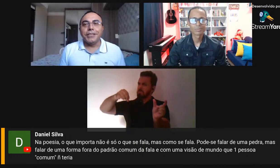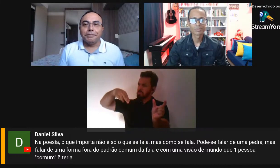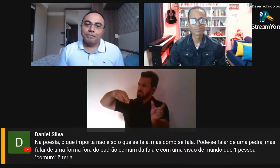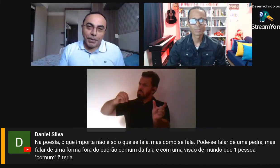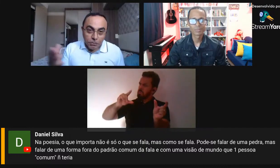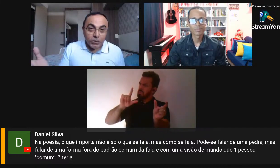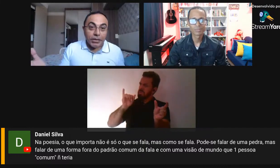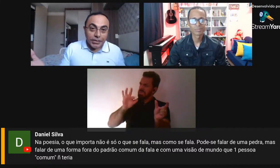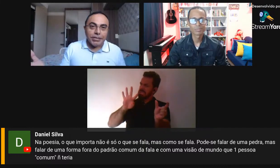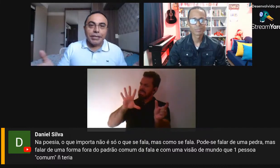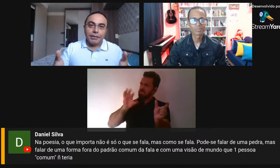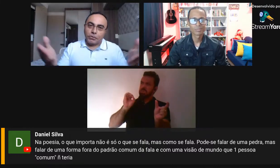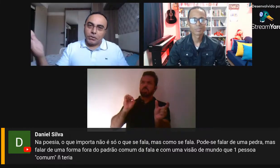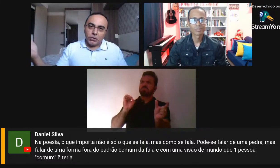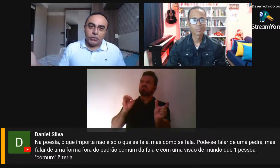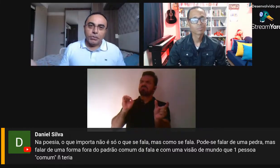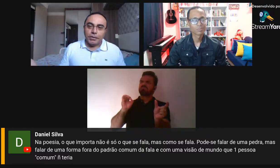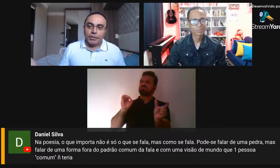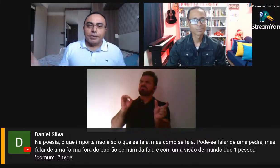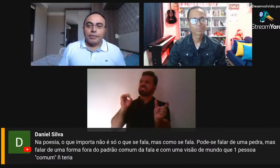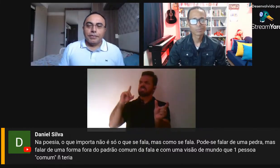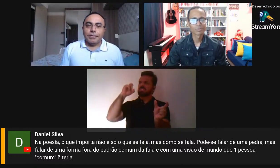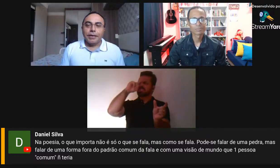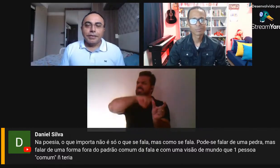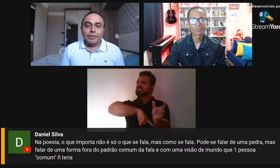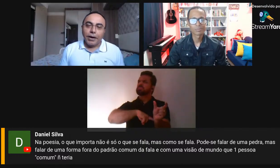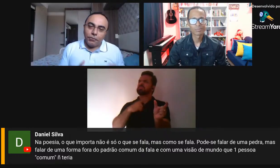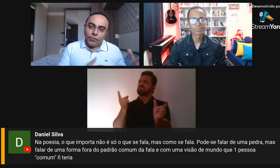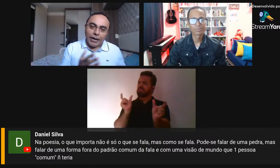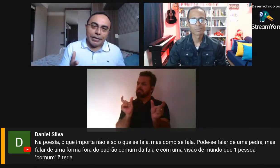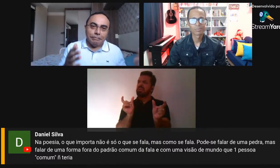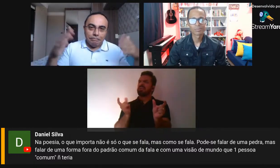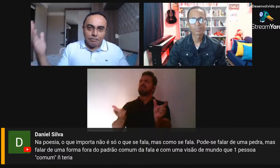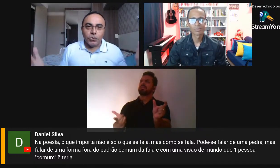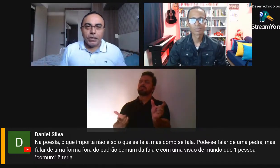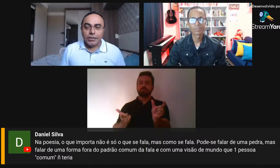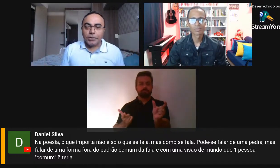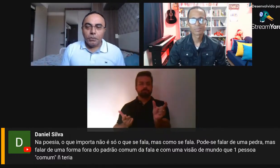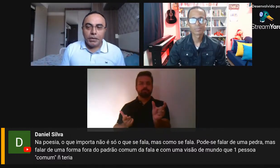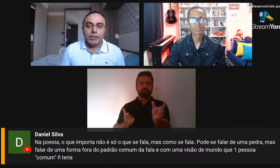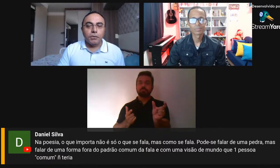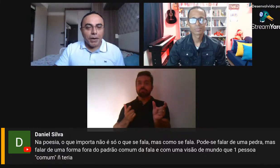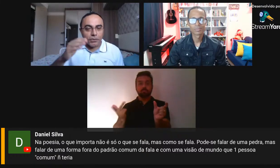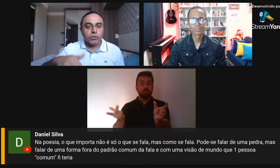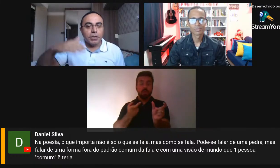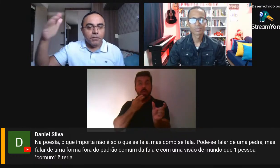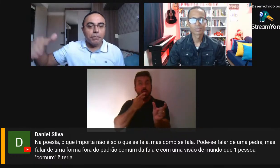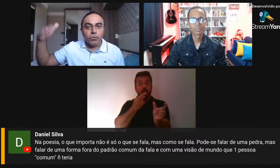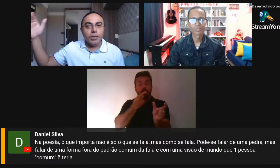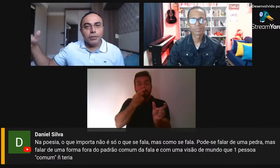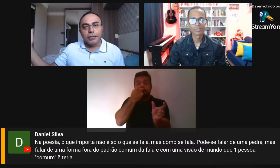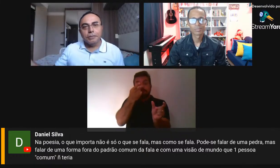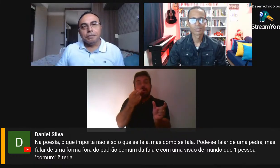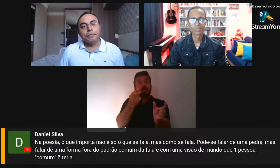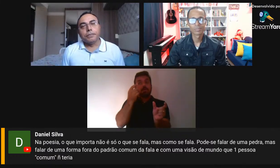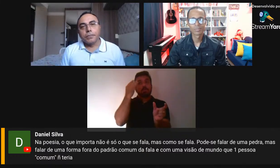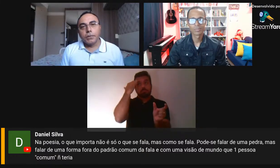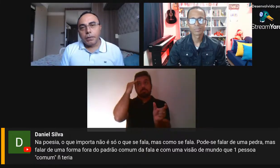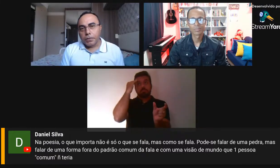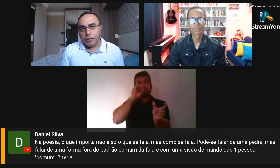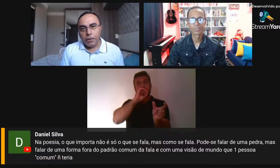passagem, mas poderia ser, no sentido, a fala poderia ser compreensível, mas você vai mudando.